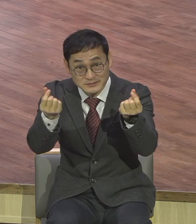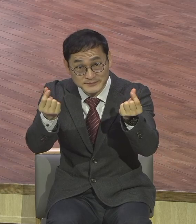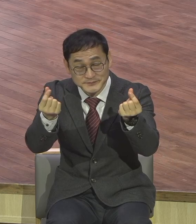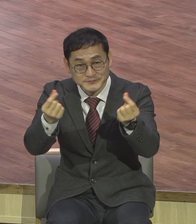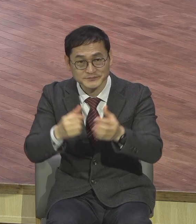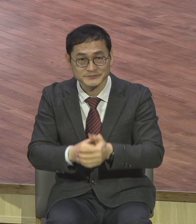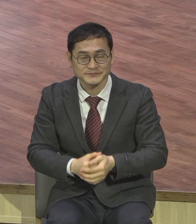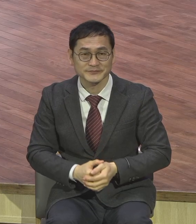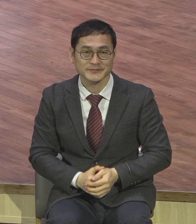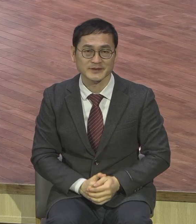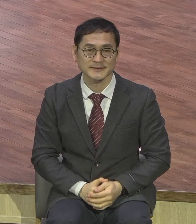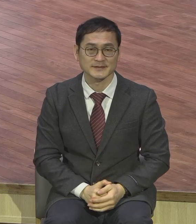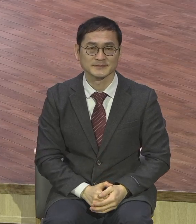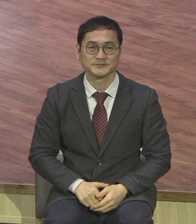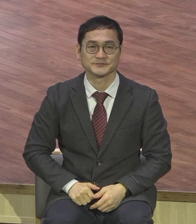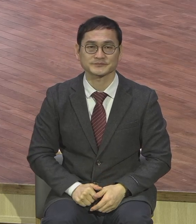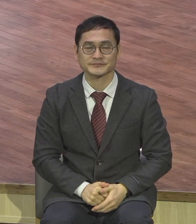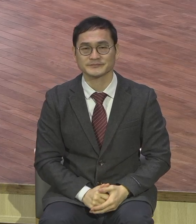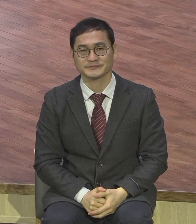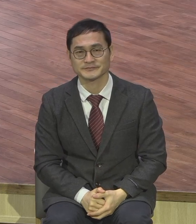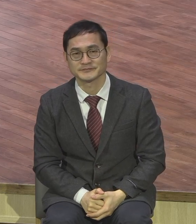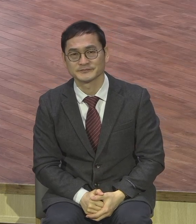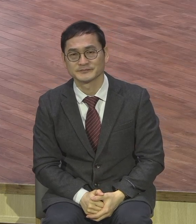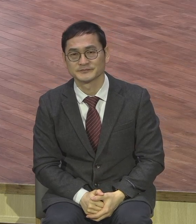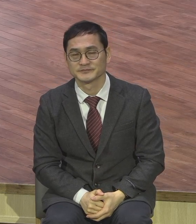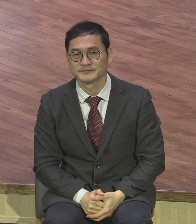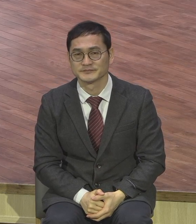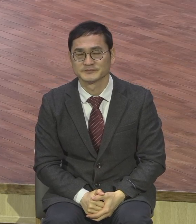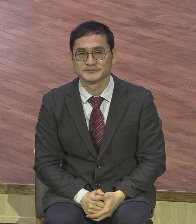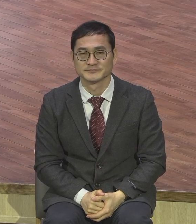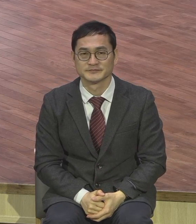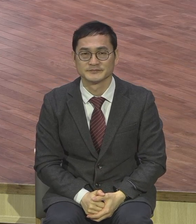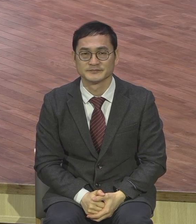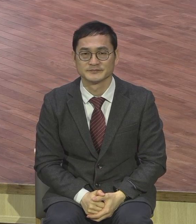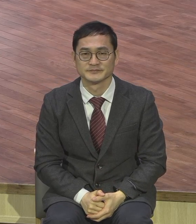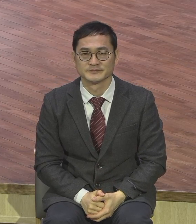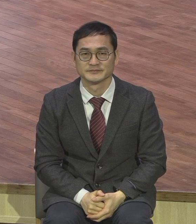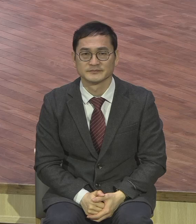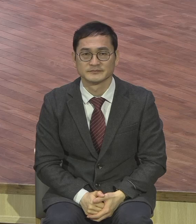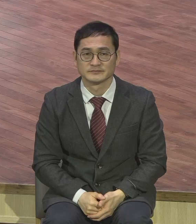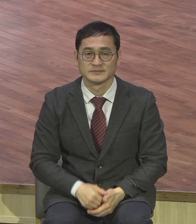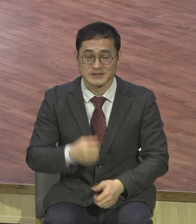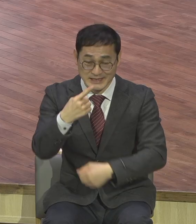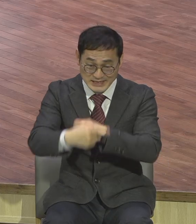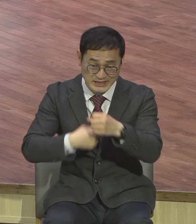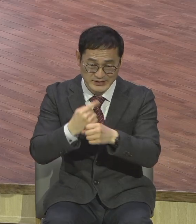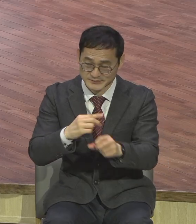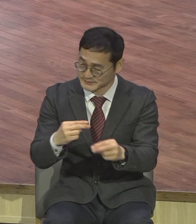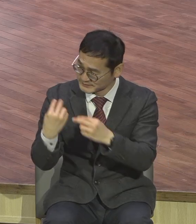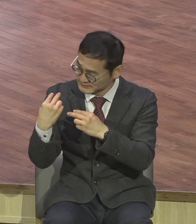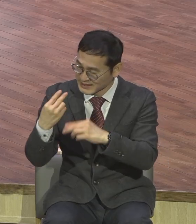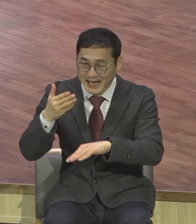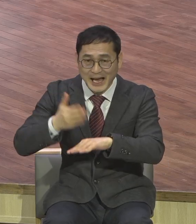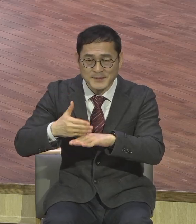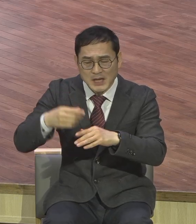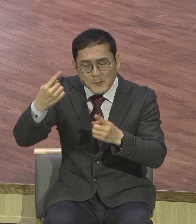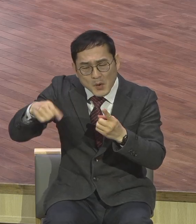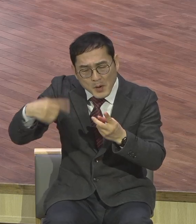2020년 한 해를 이제 지나면서 감사할 내용을 100가지는 아니다 하더라도 10가지